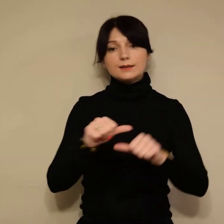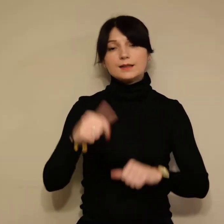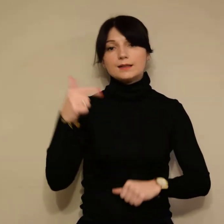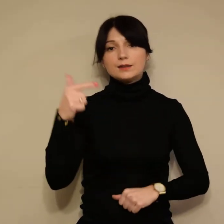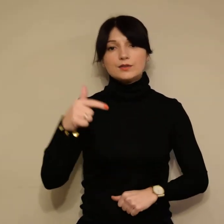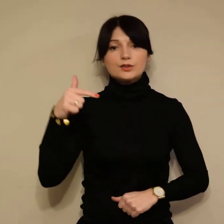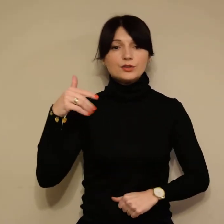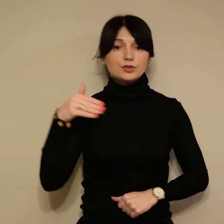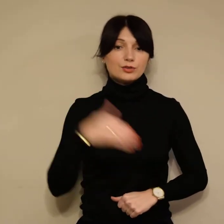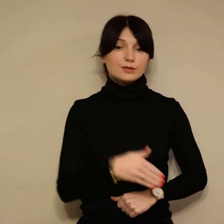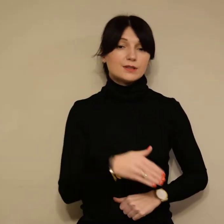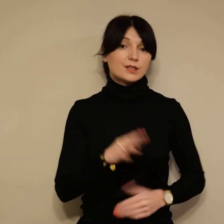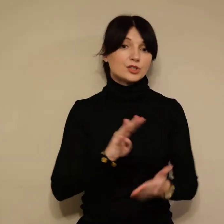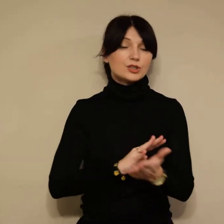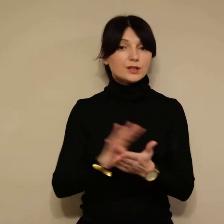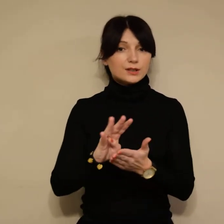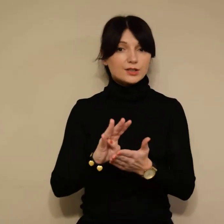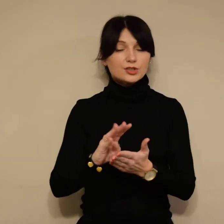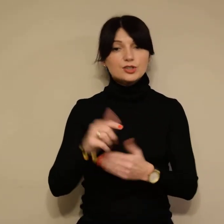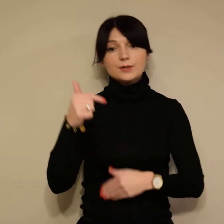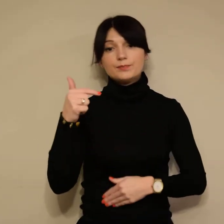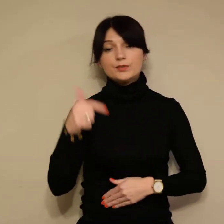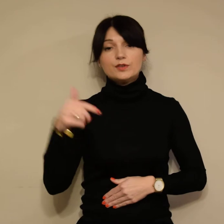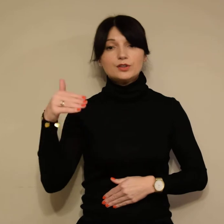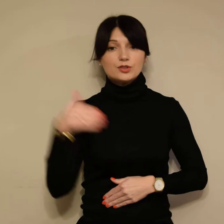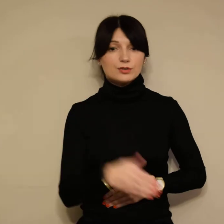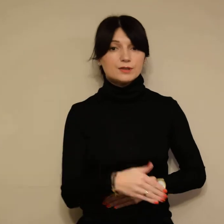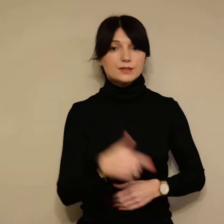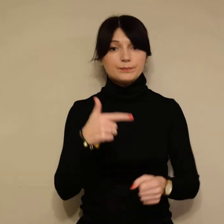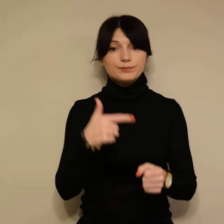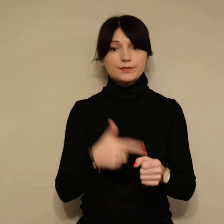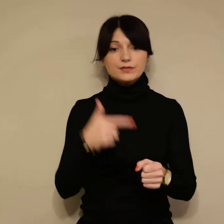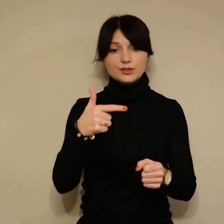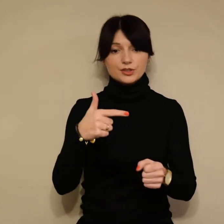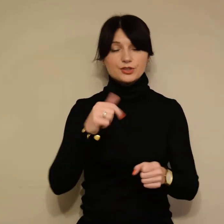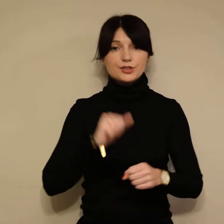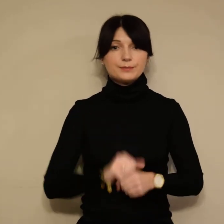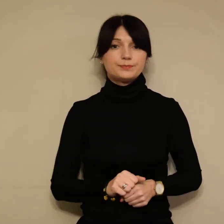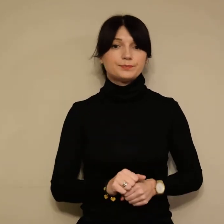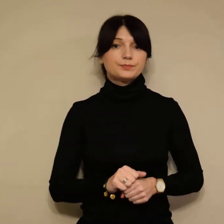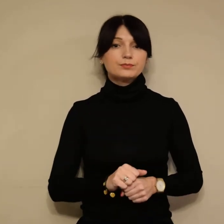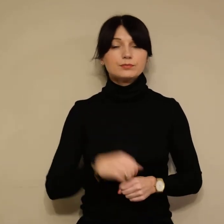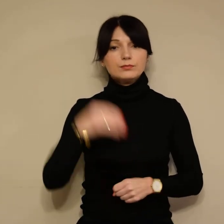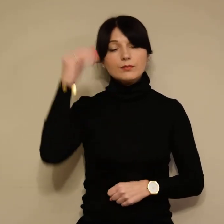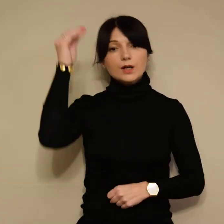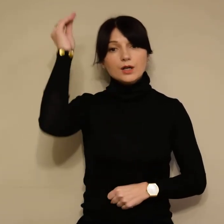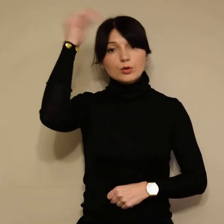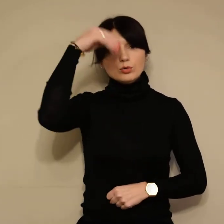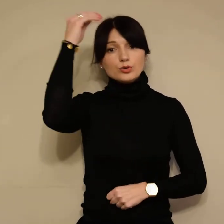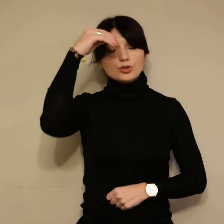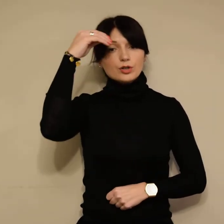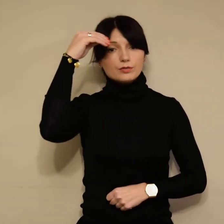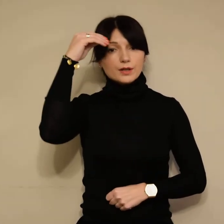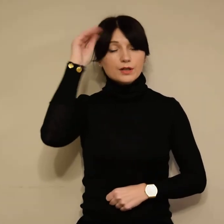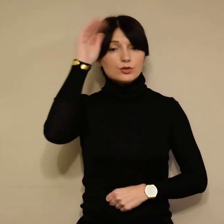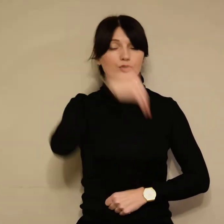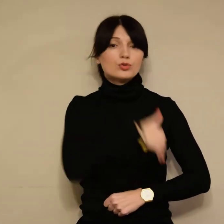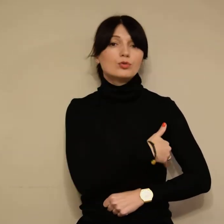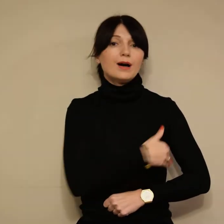lata 2014-2020. Uczniowie Szkół